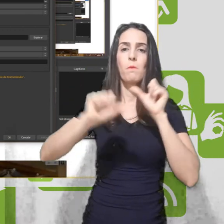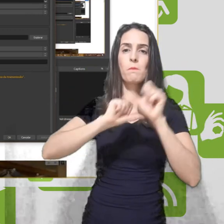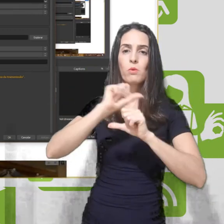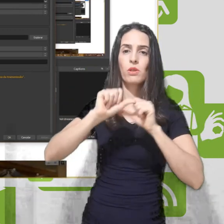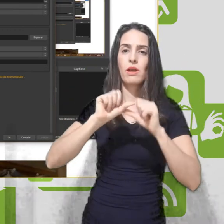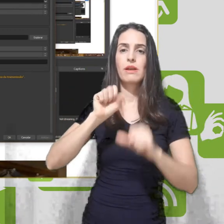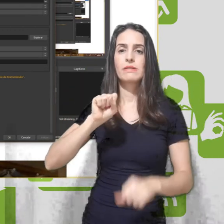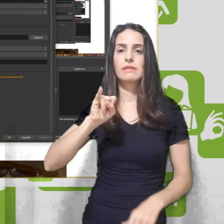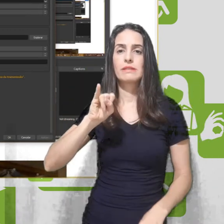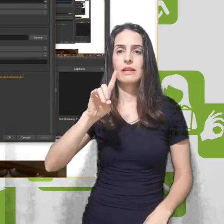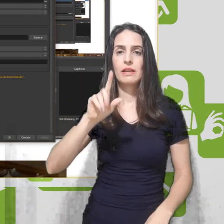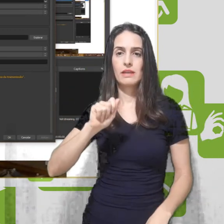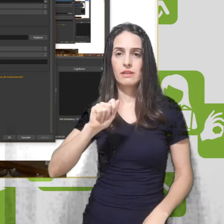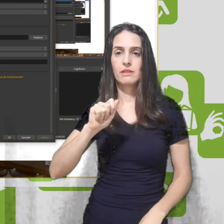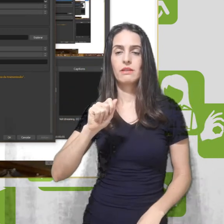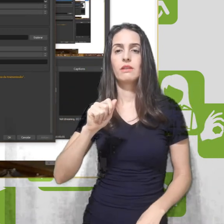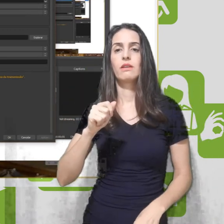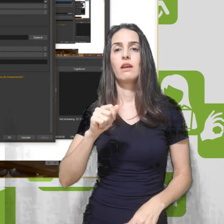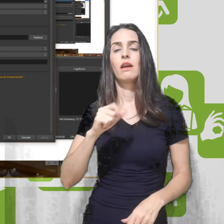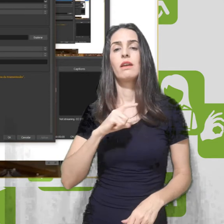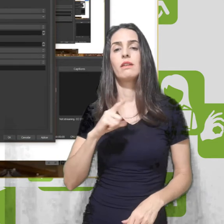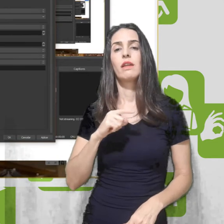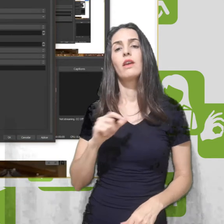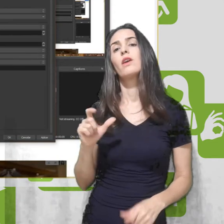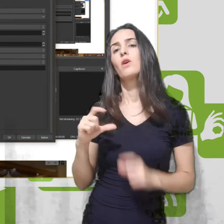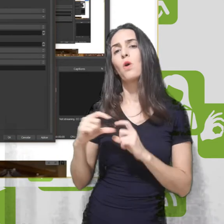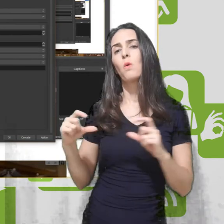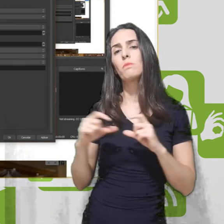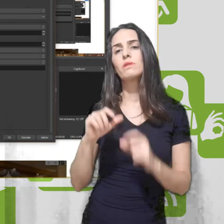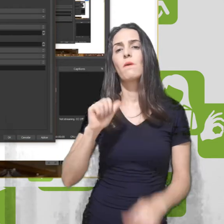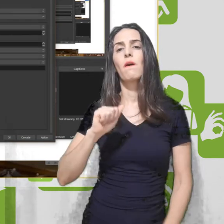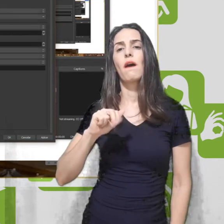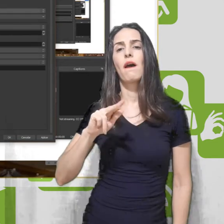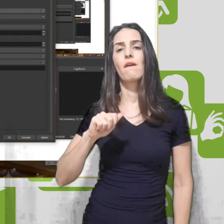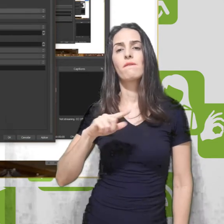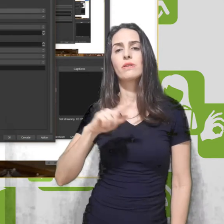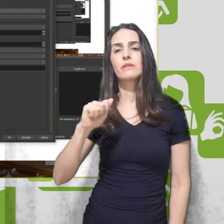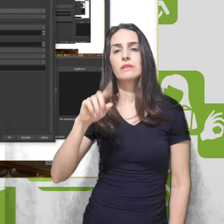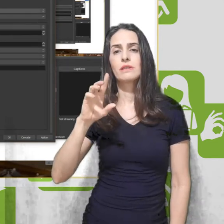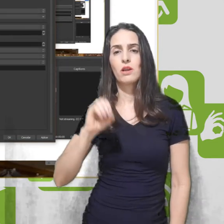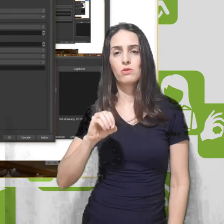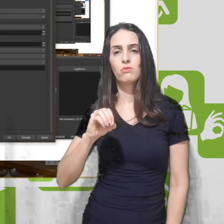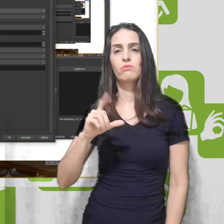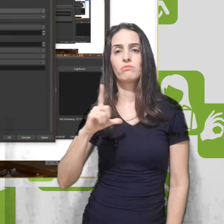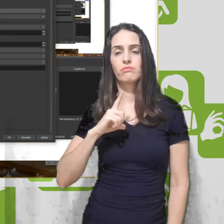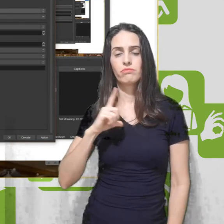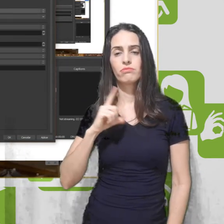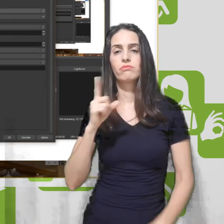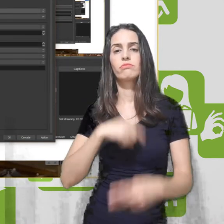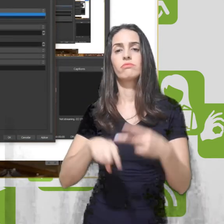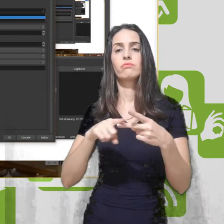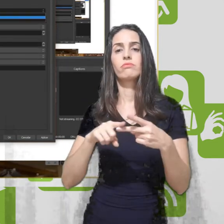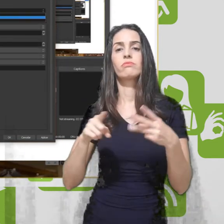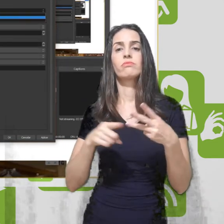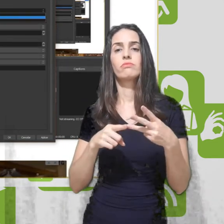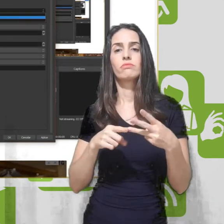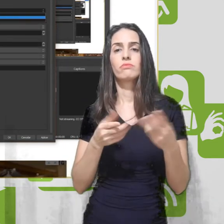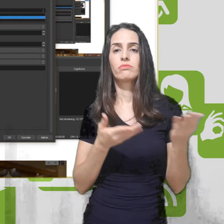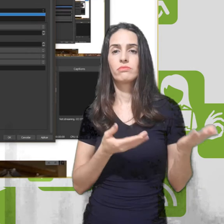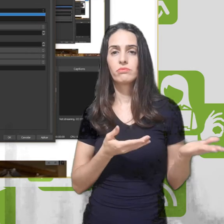aqui de saída e botar em avançado. E aí vocês vem aqui em codificador e